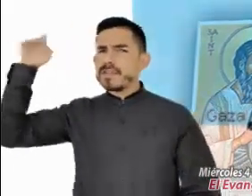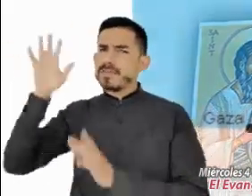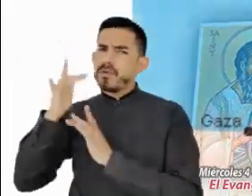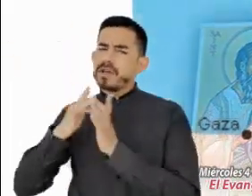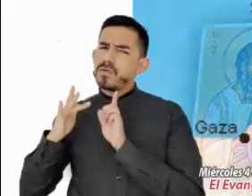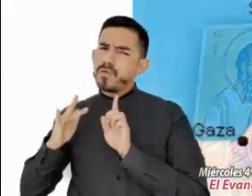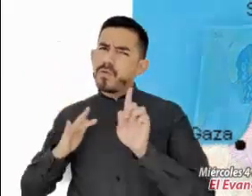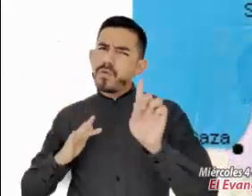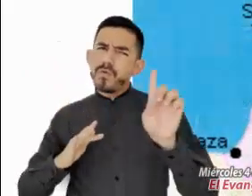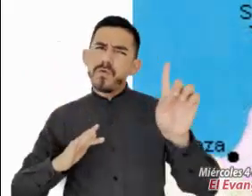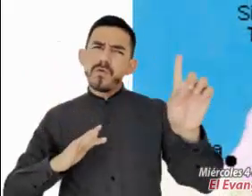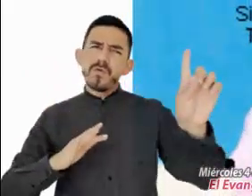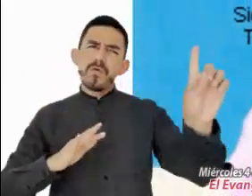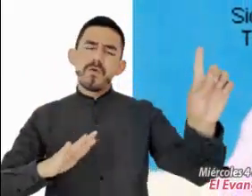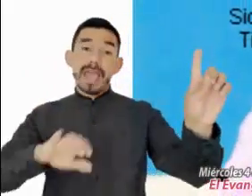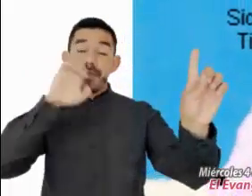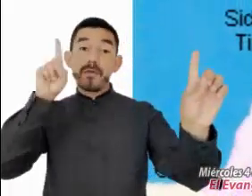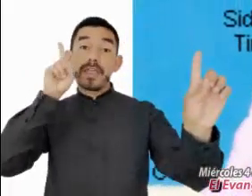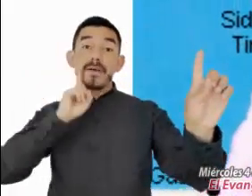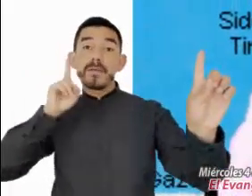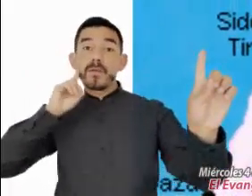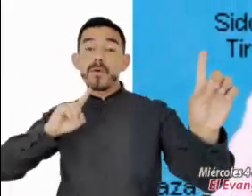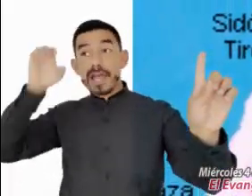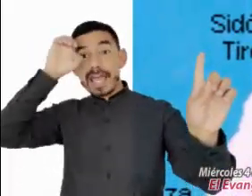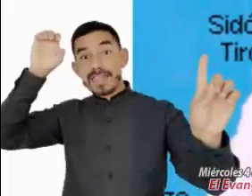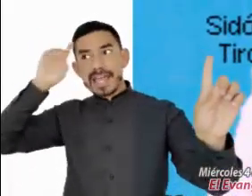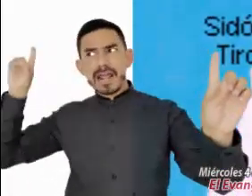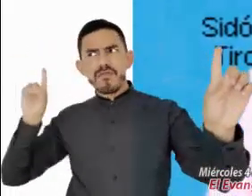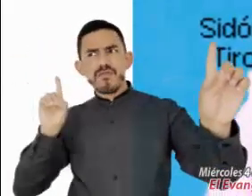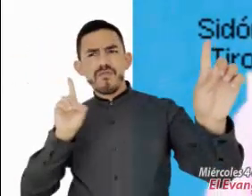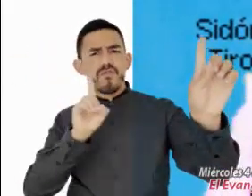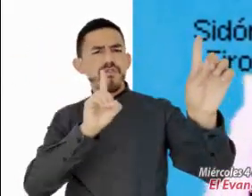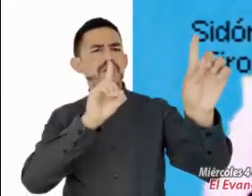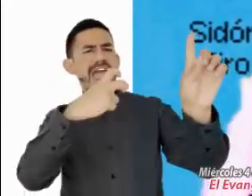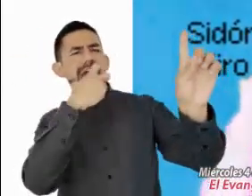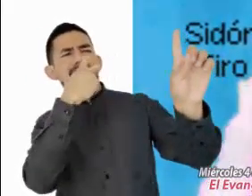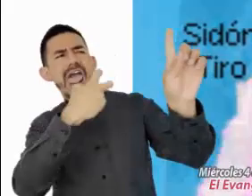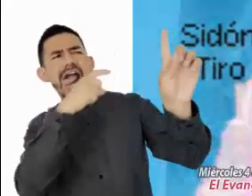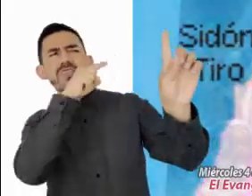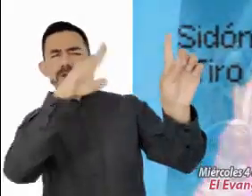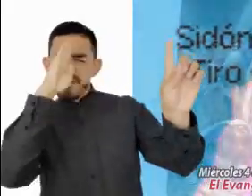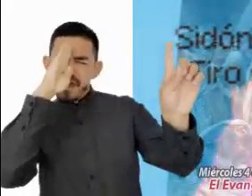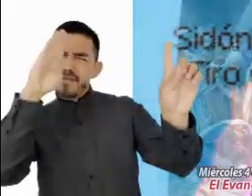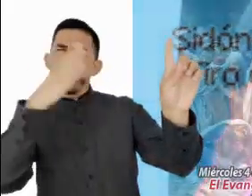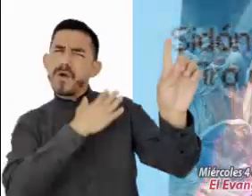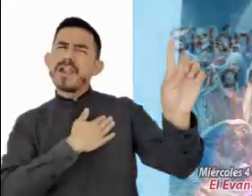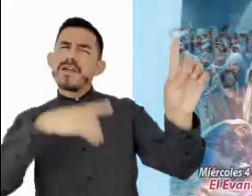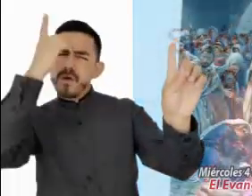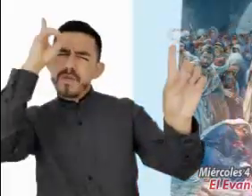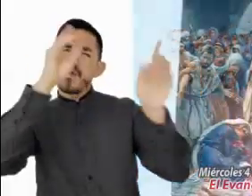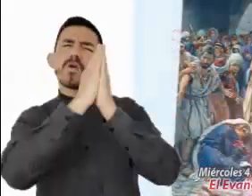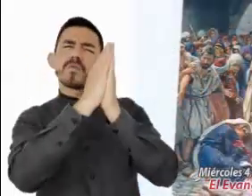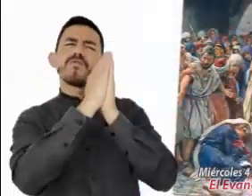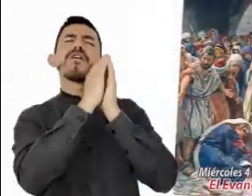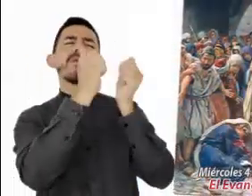la comarca de Tiro y Sidón. Entonces una mujer cananea le salió al encuentro y se puso a gritar. Señor, hijo de